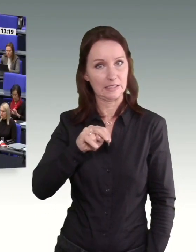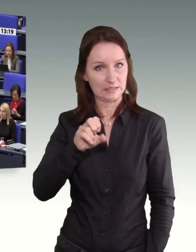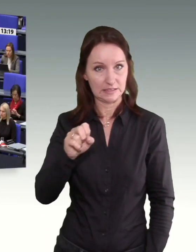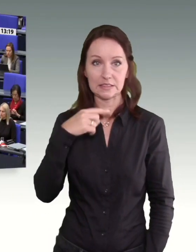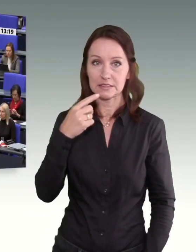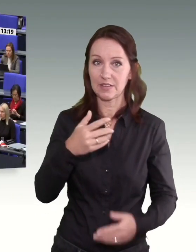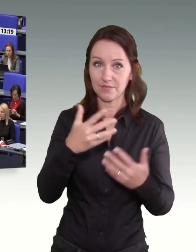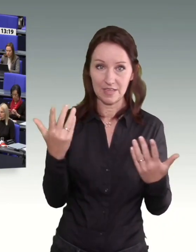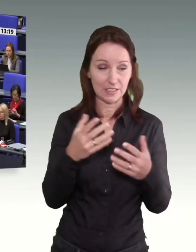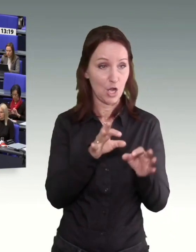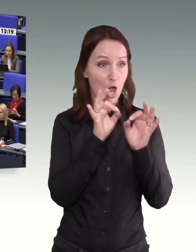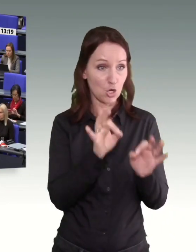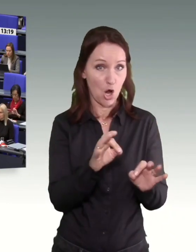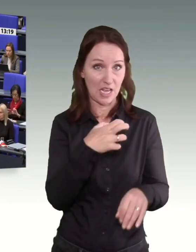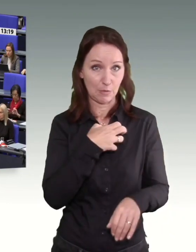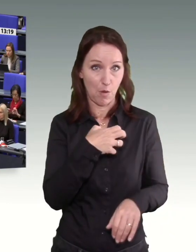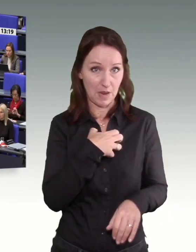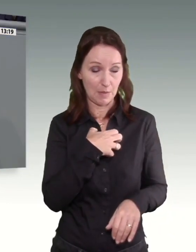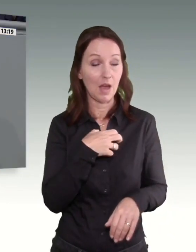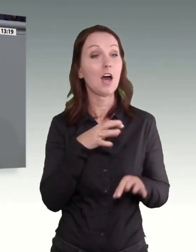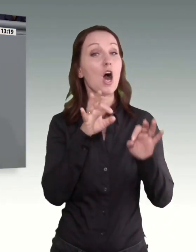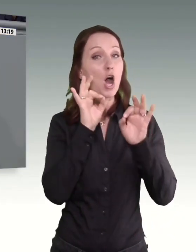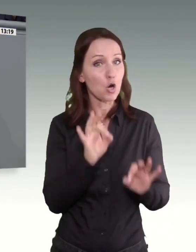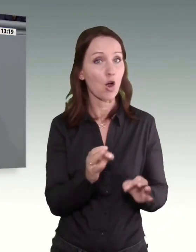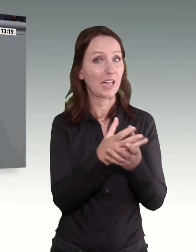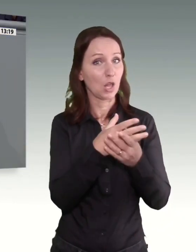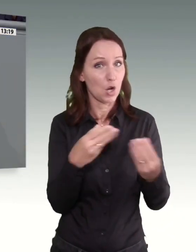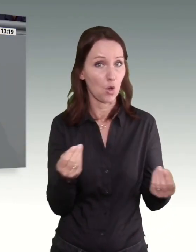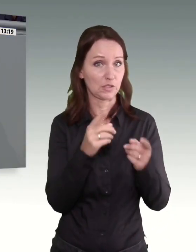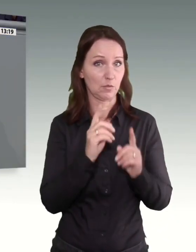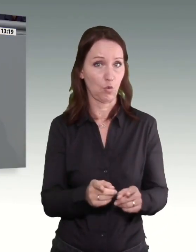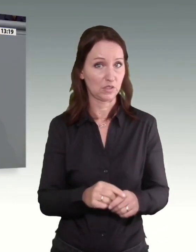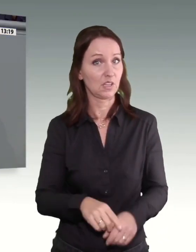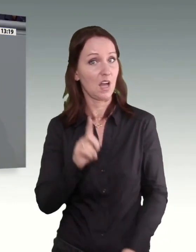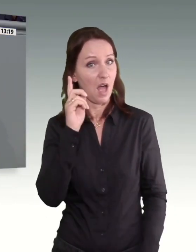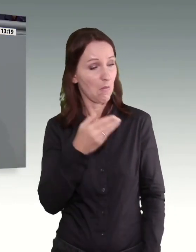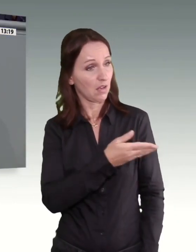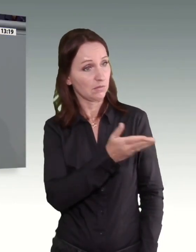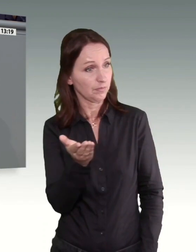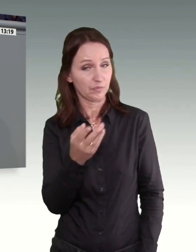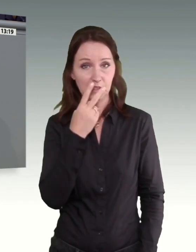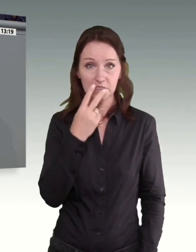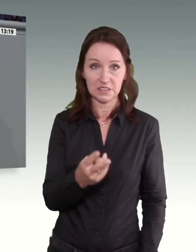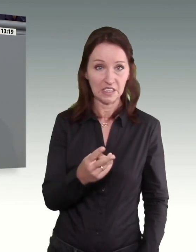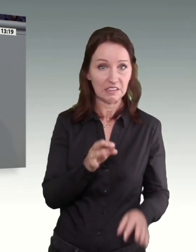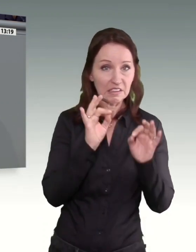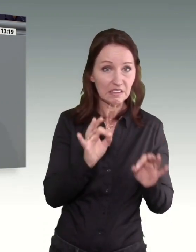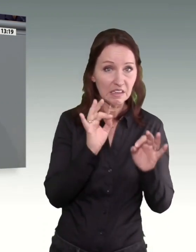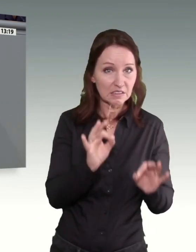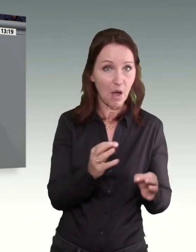konkret lösen. Sie aber, Genossinnen und Genossen, halten es offensichtlich eher mit Mao Zittung.